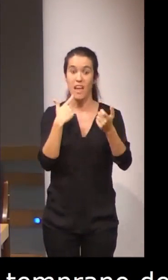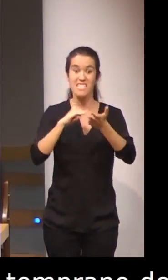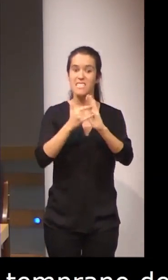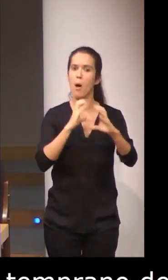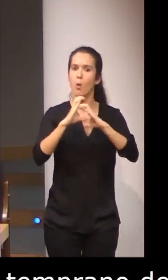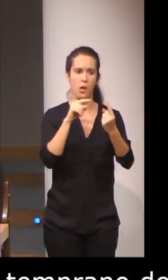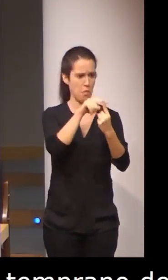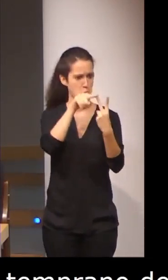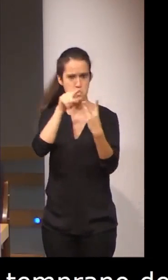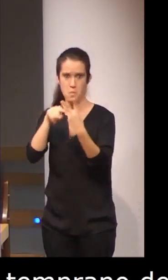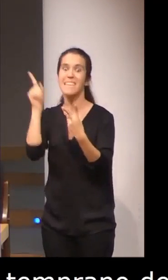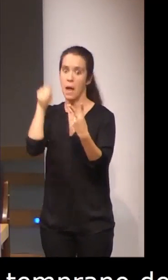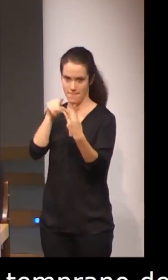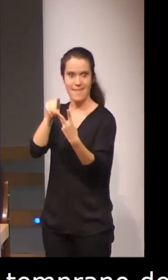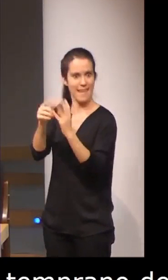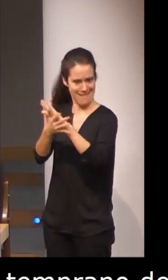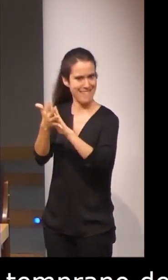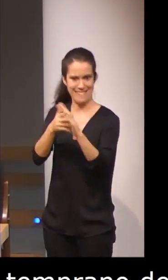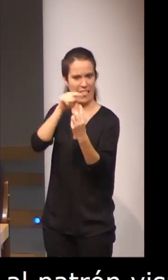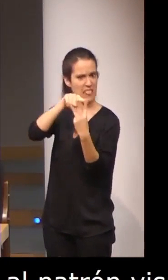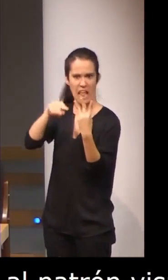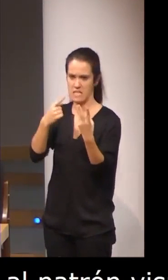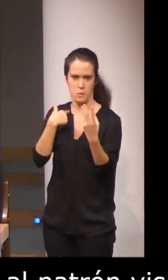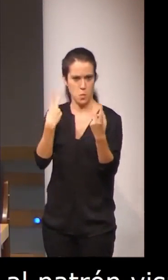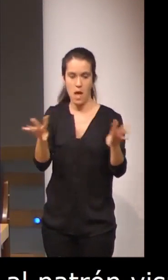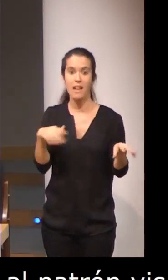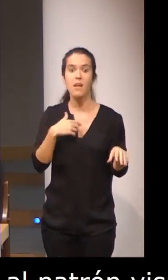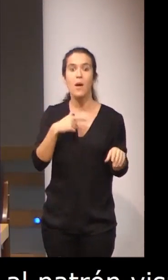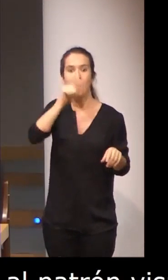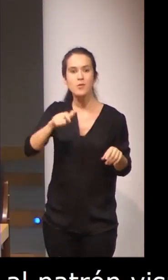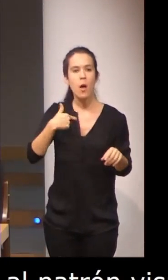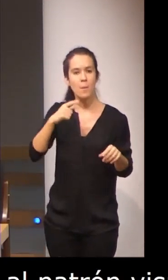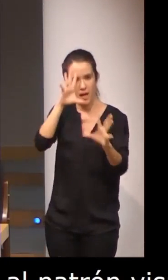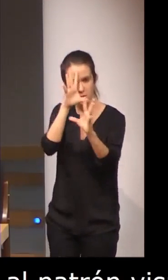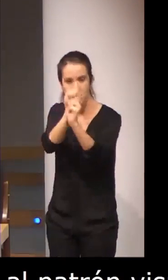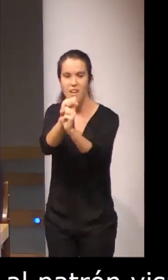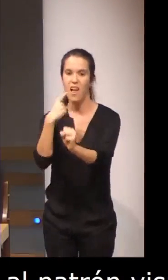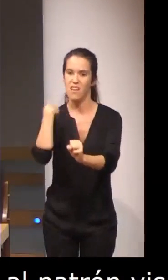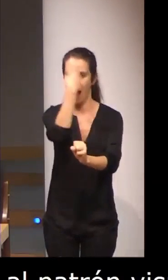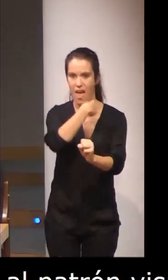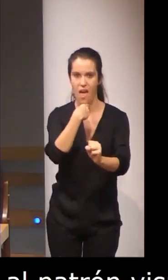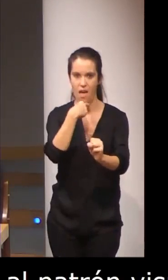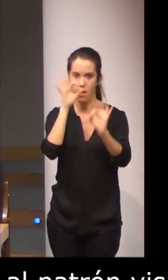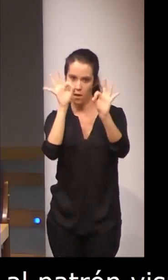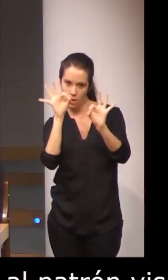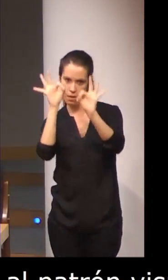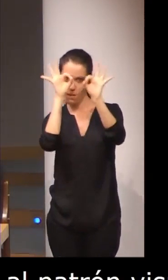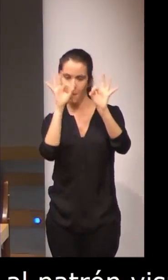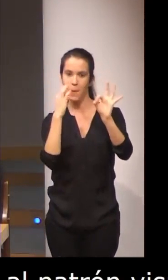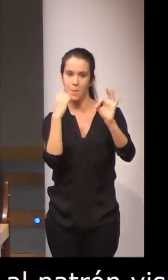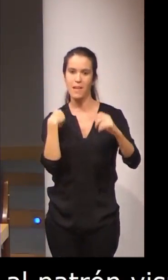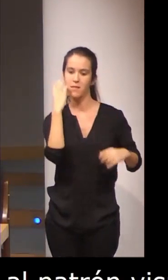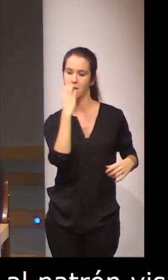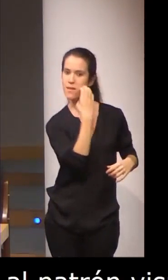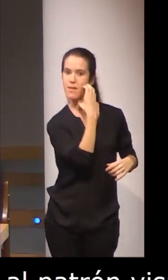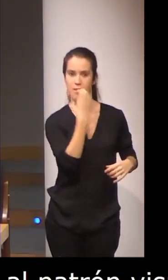y también en la lengua de signos, las personas tienden a fijar su centro de atención en la cara y sobre todo en la parte inferior de la